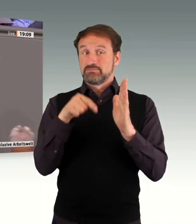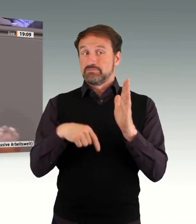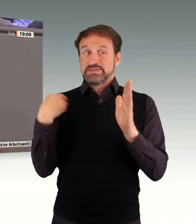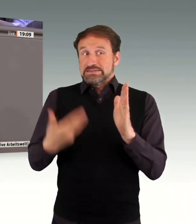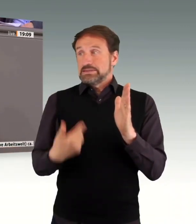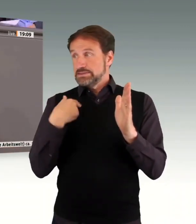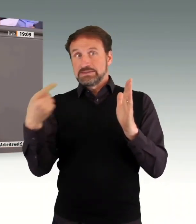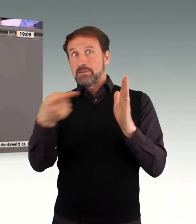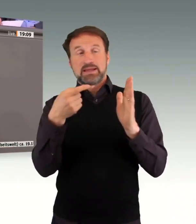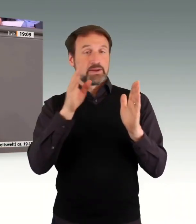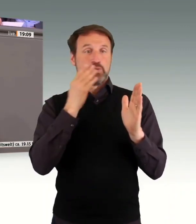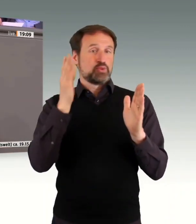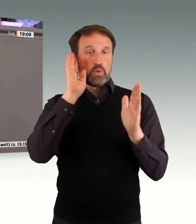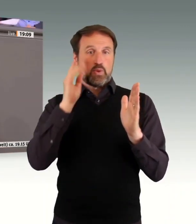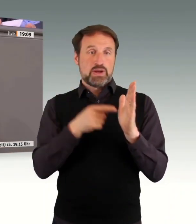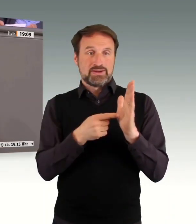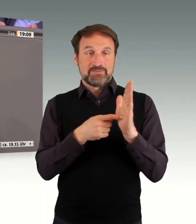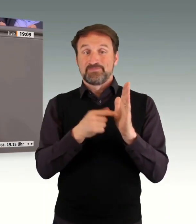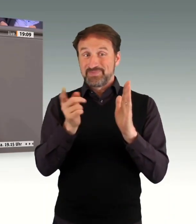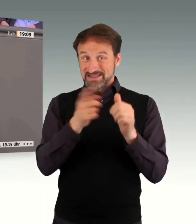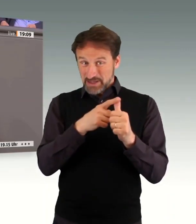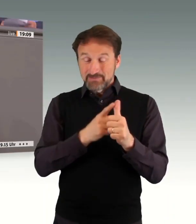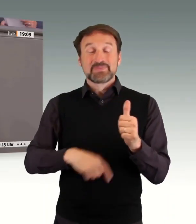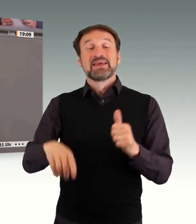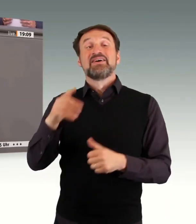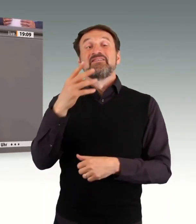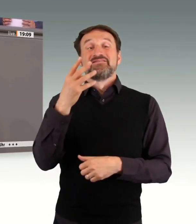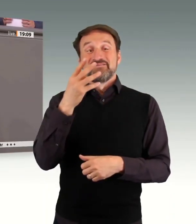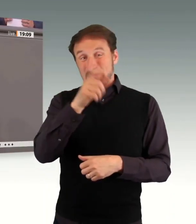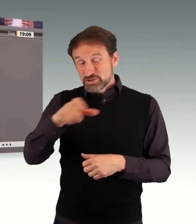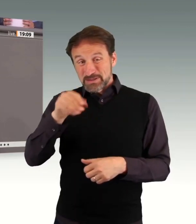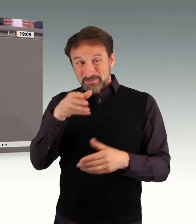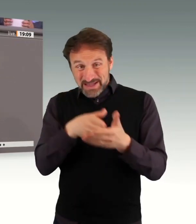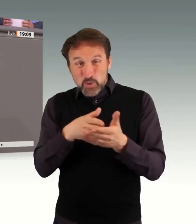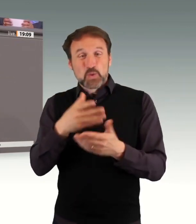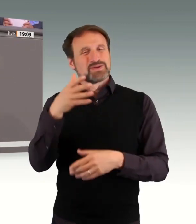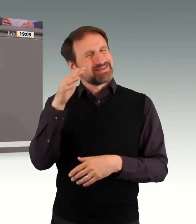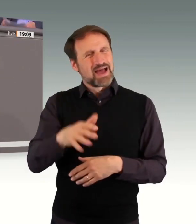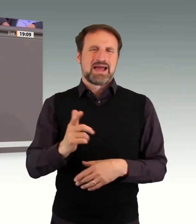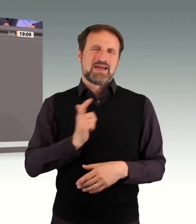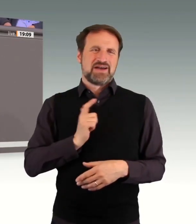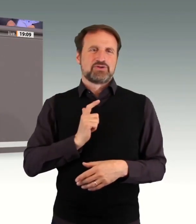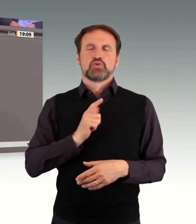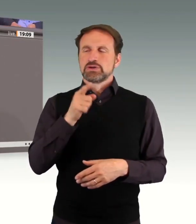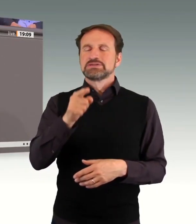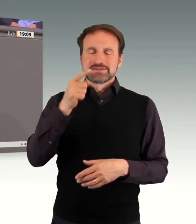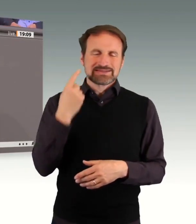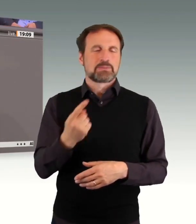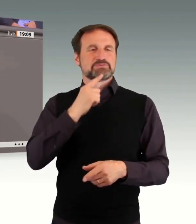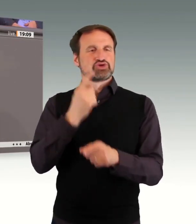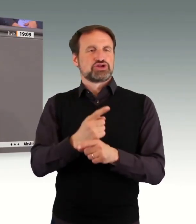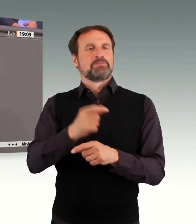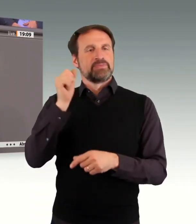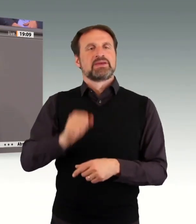selbstbestimmt in ihren eigenen vier Wänden wohnen können. Für uns bedeutet das als